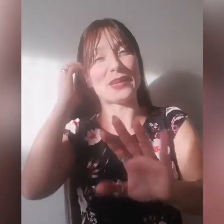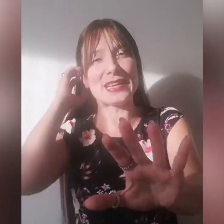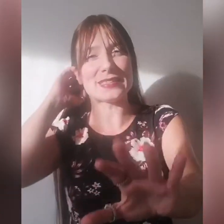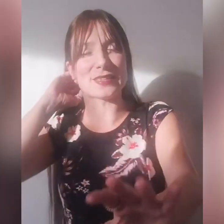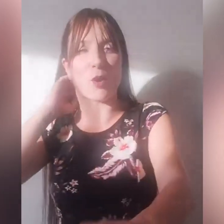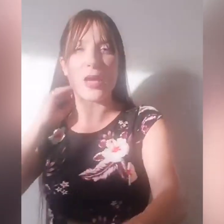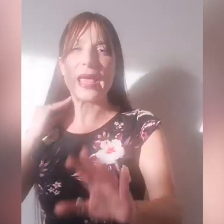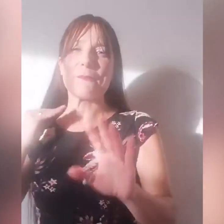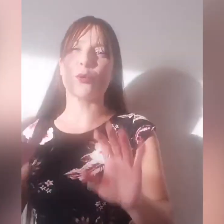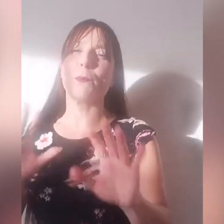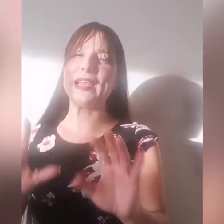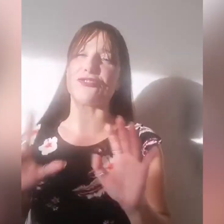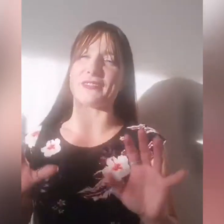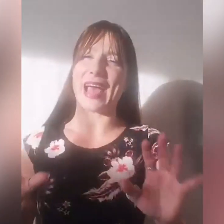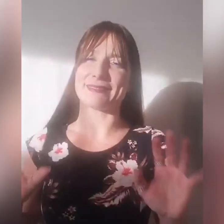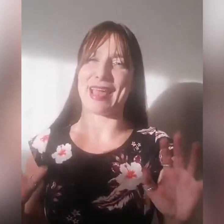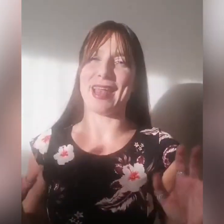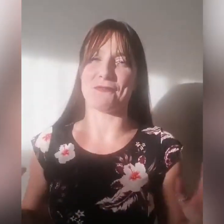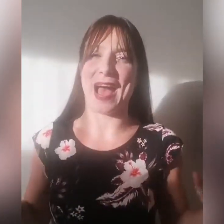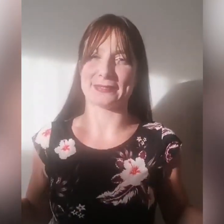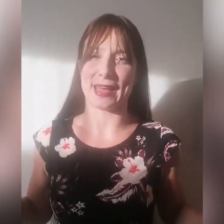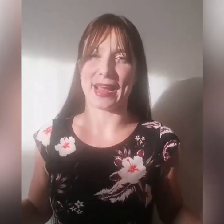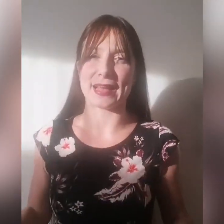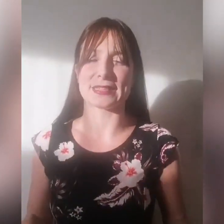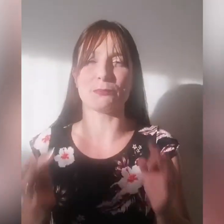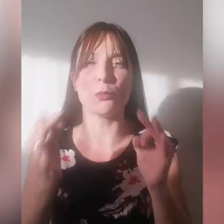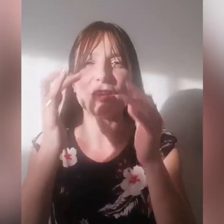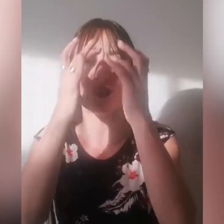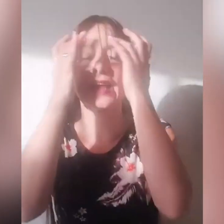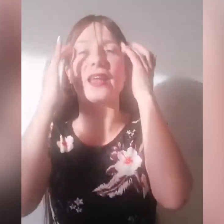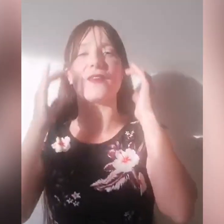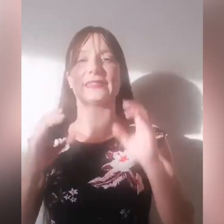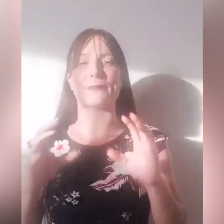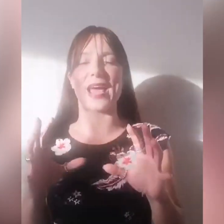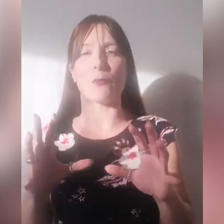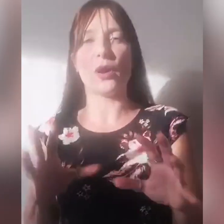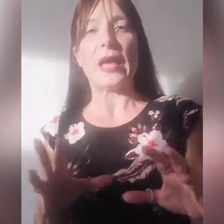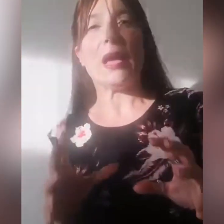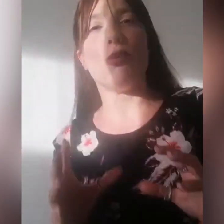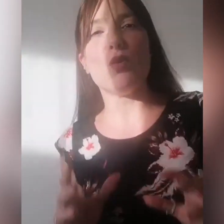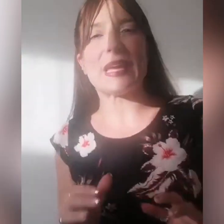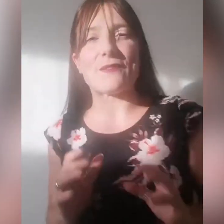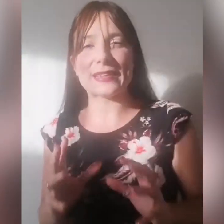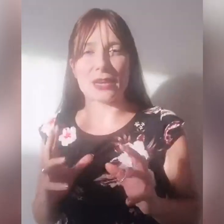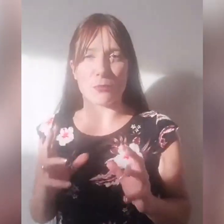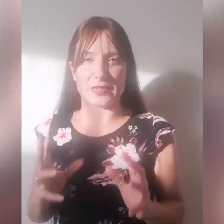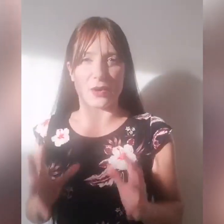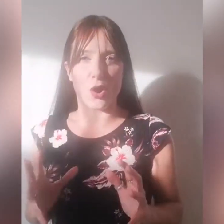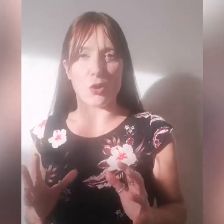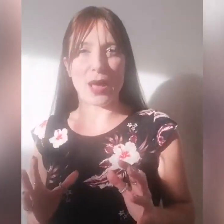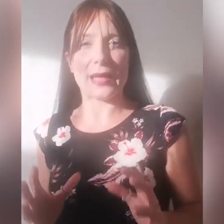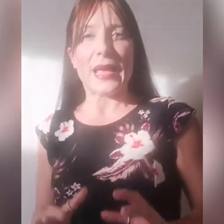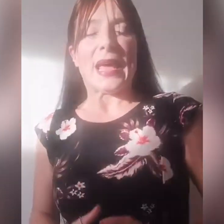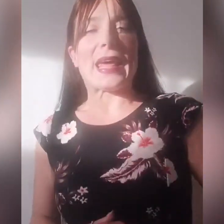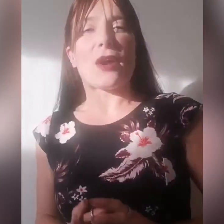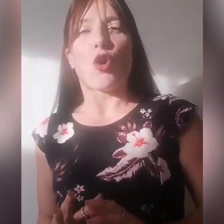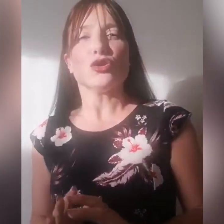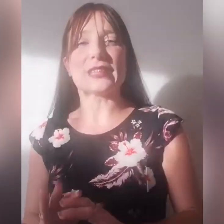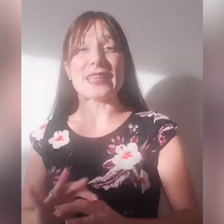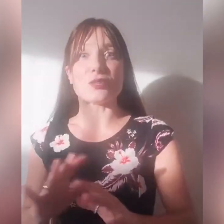bellissimo, pubblicità della fanta ragazzi, pubblicità della fanta, abbiamo lui che va dalla psicologa e racconta dei